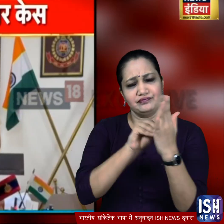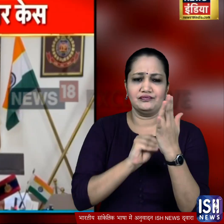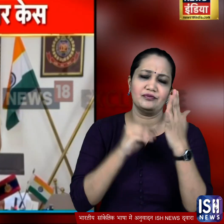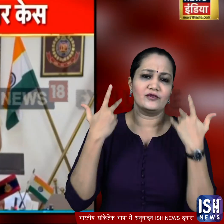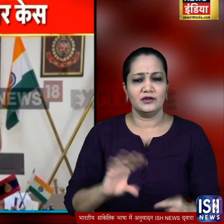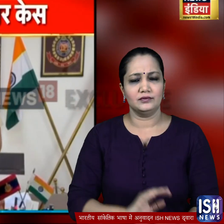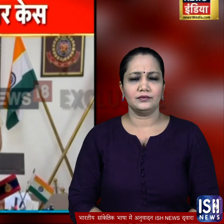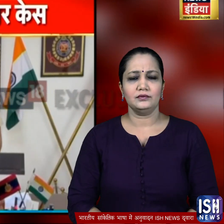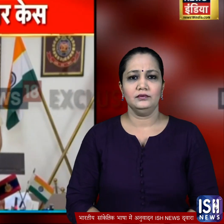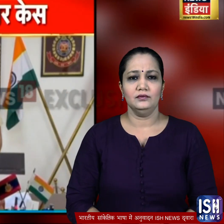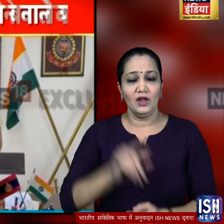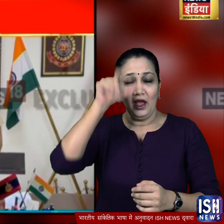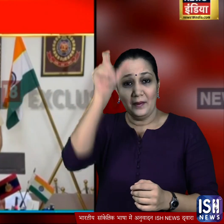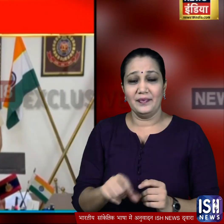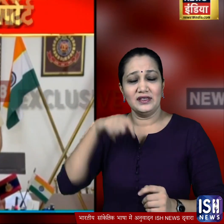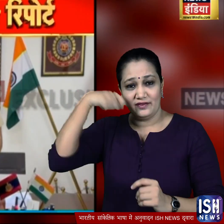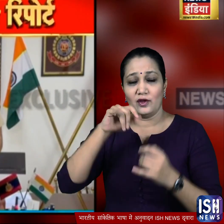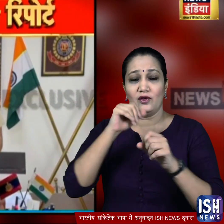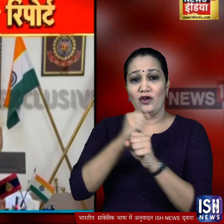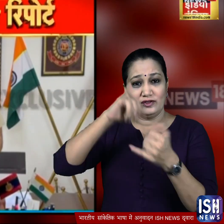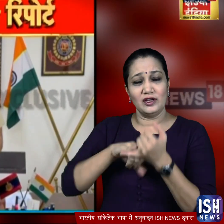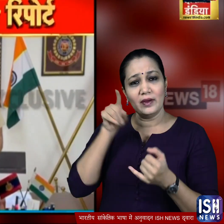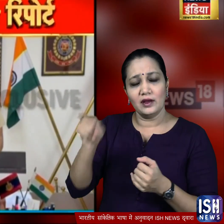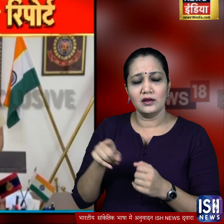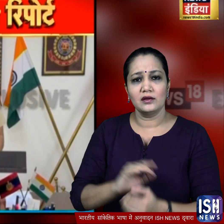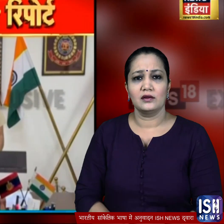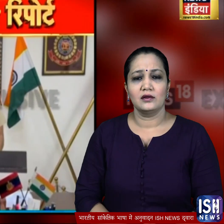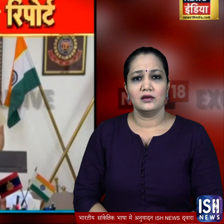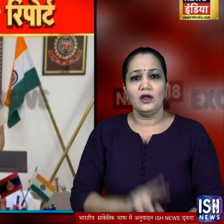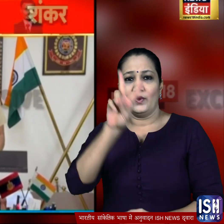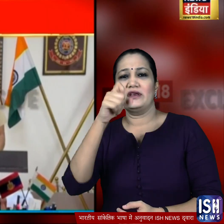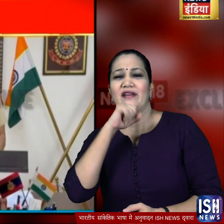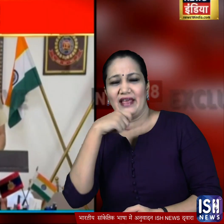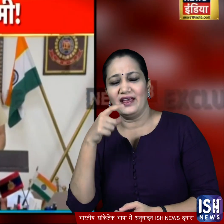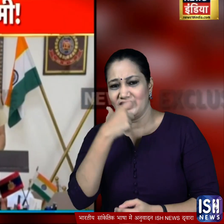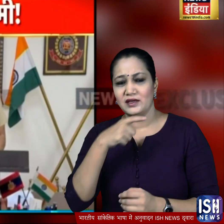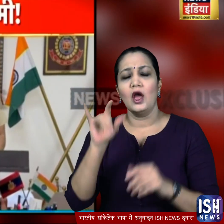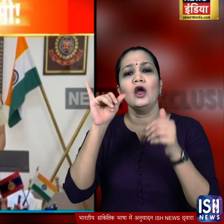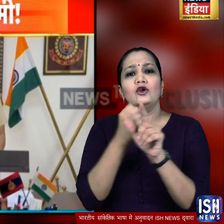प्रिक्तिव वीडियो मे 27-year-old YouTuber has been arrested